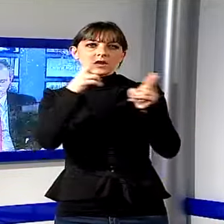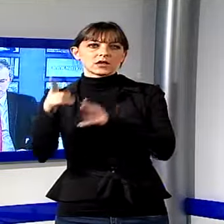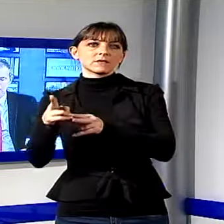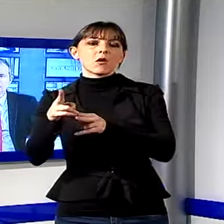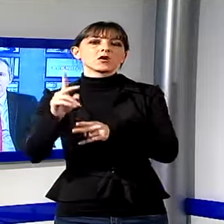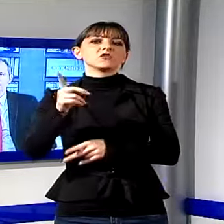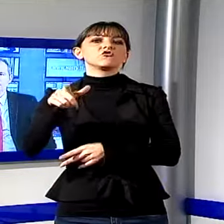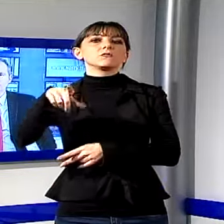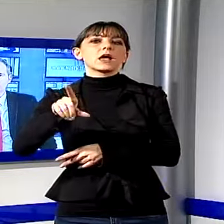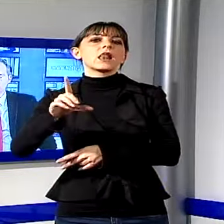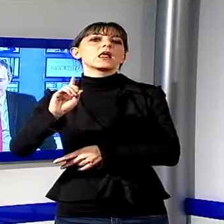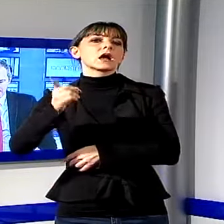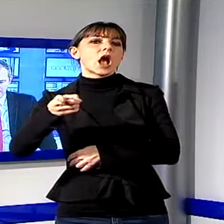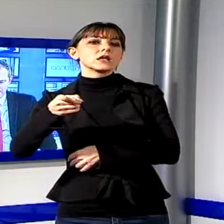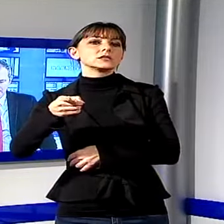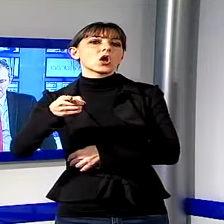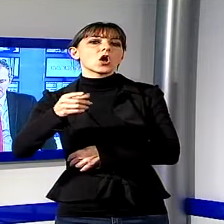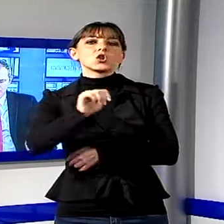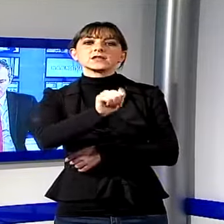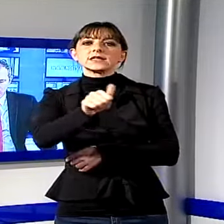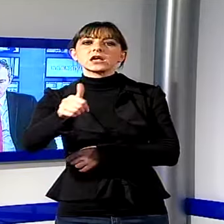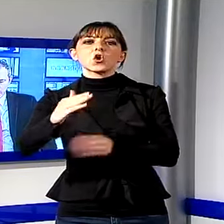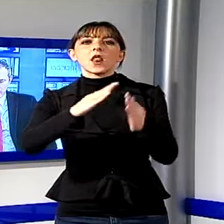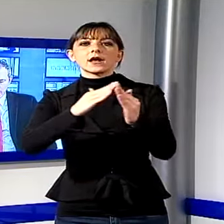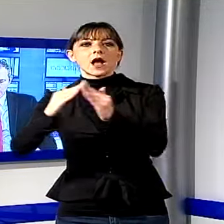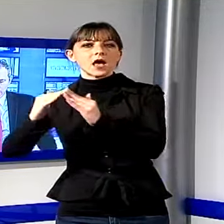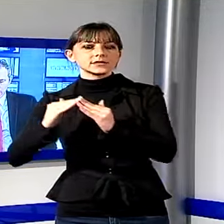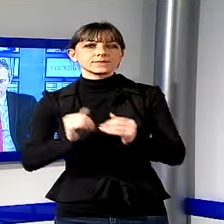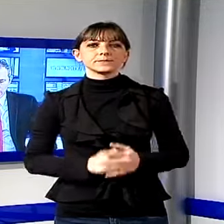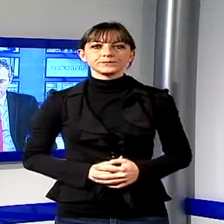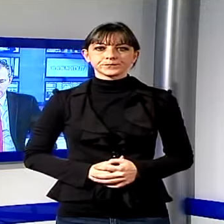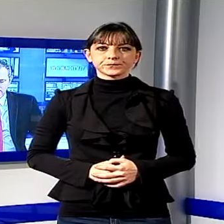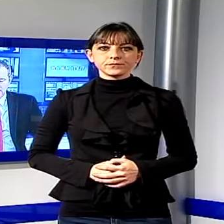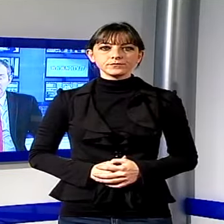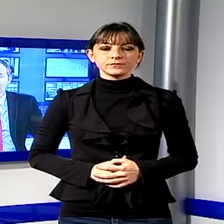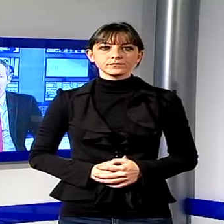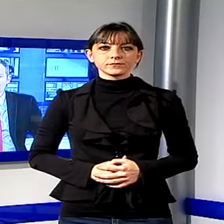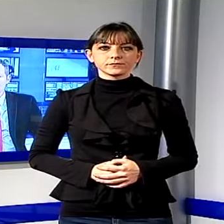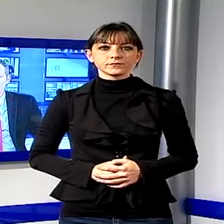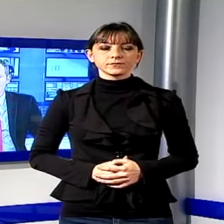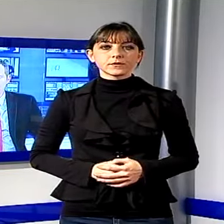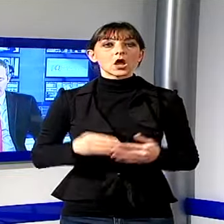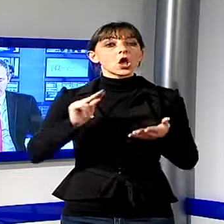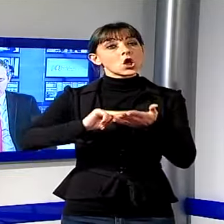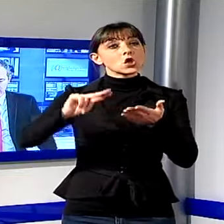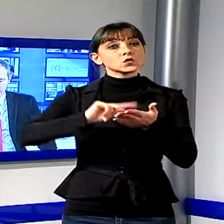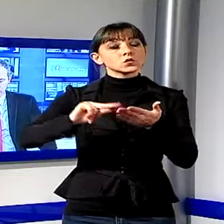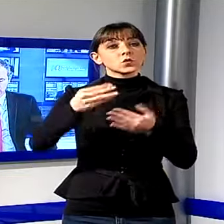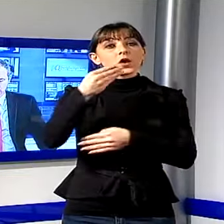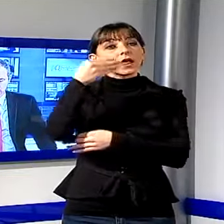L'Istituto Alberghiero di Barga avrà un nuovo laboratorio di cucina e sette nuove aule.'annuncio è stato dato